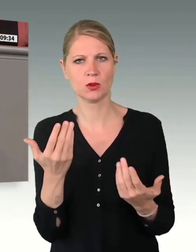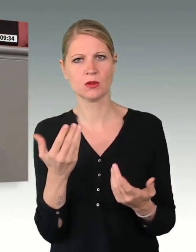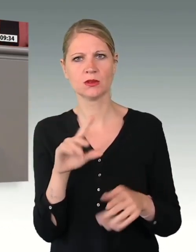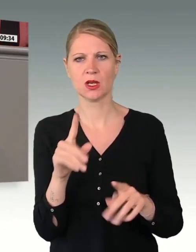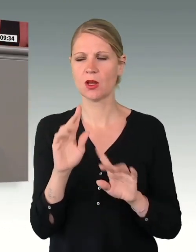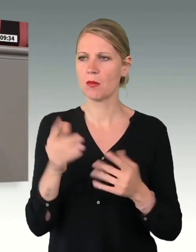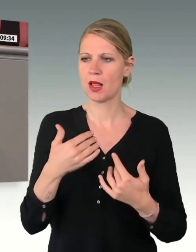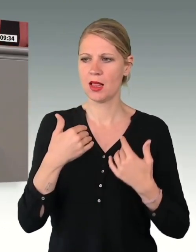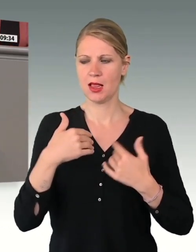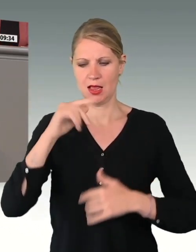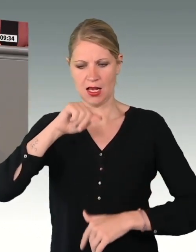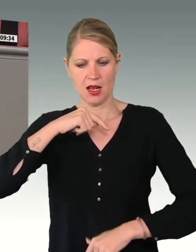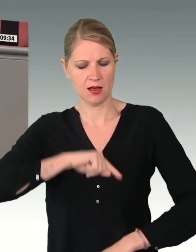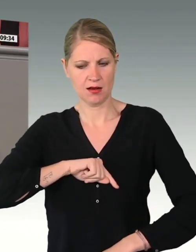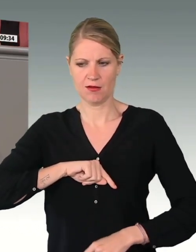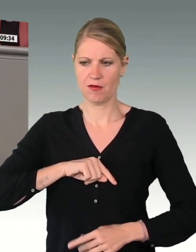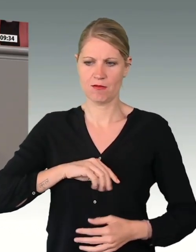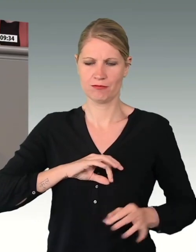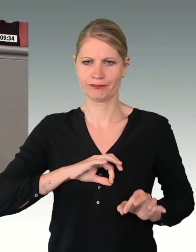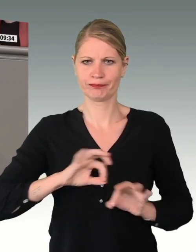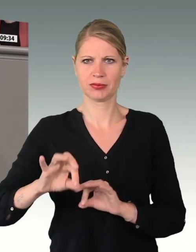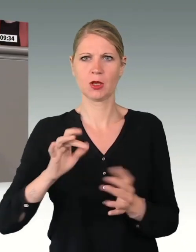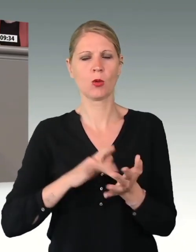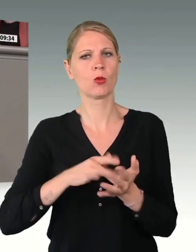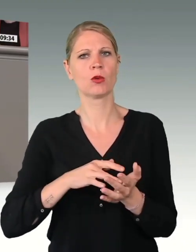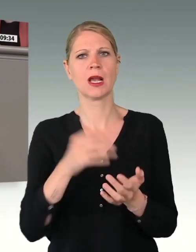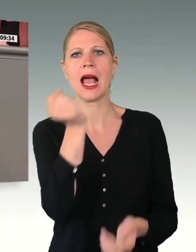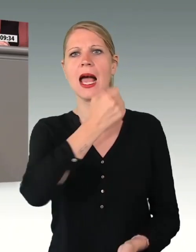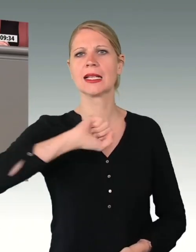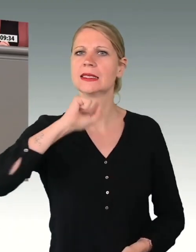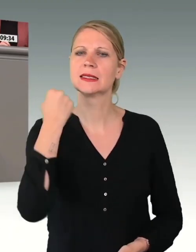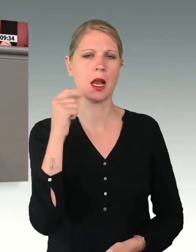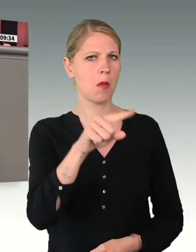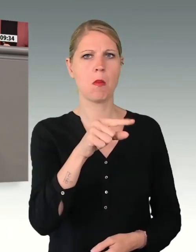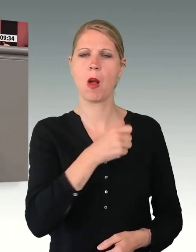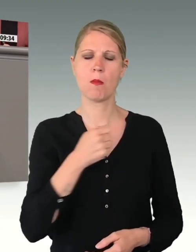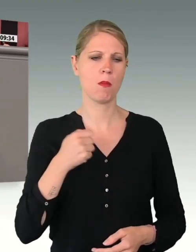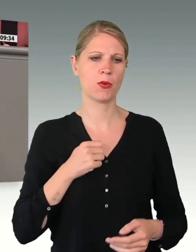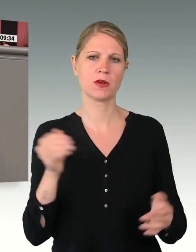zur inneren Führung. Rechtsextreme haben in der Bundeswehr nichts zu suchen.